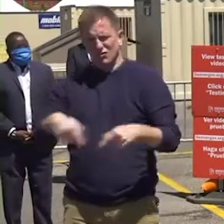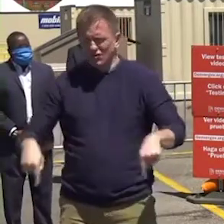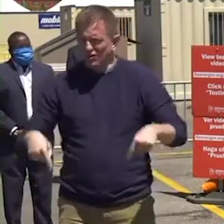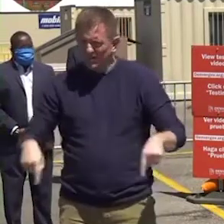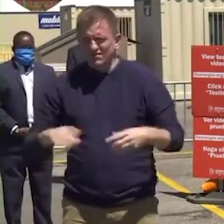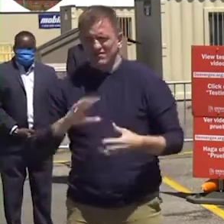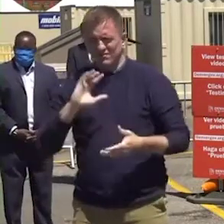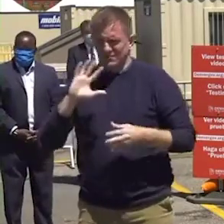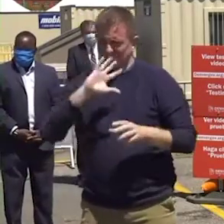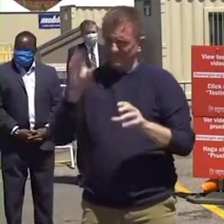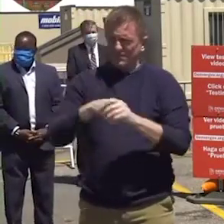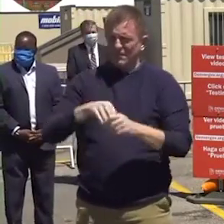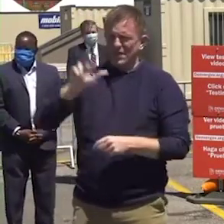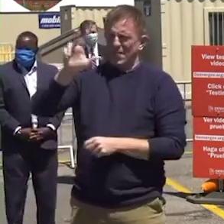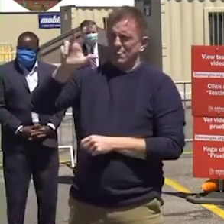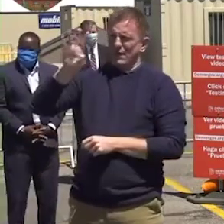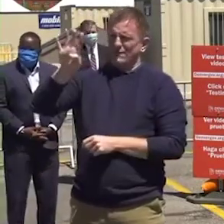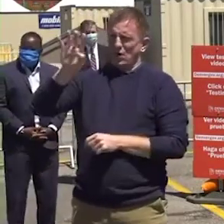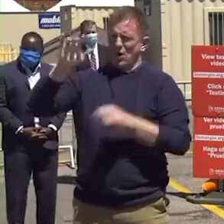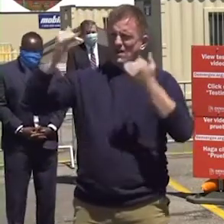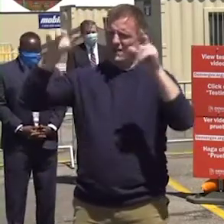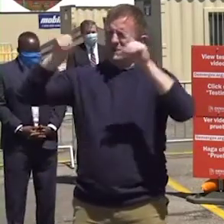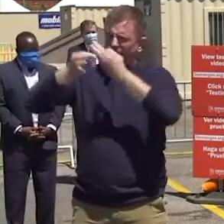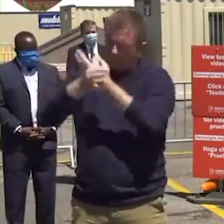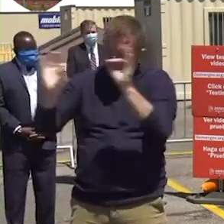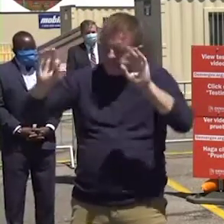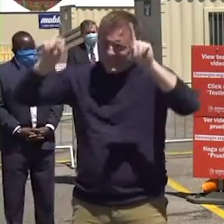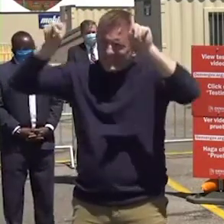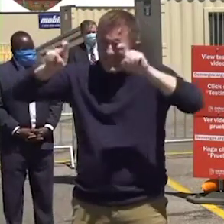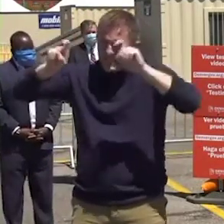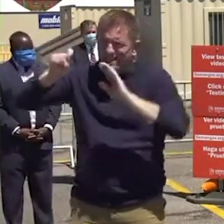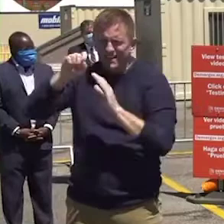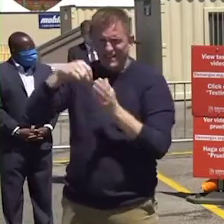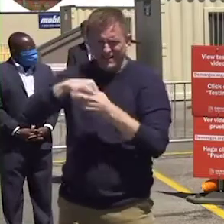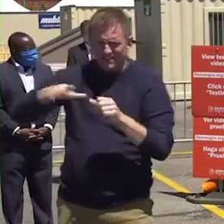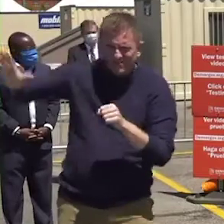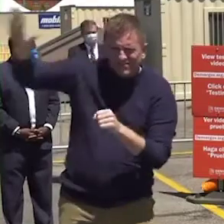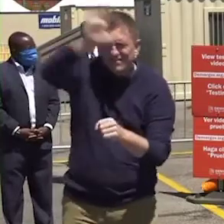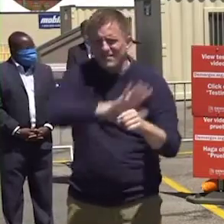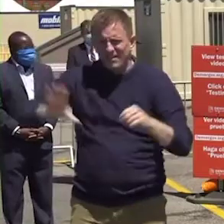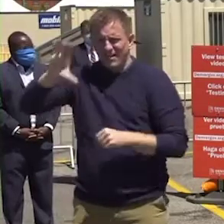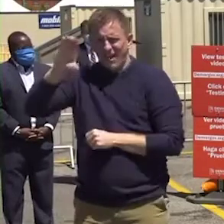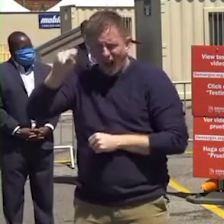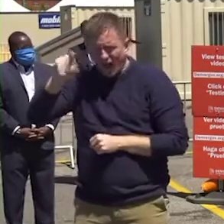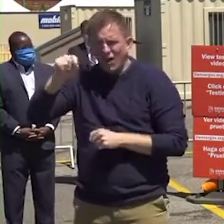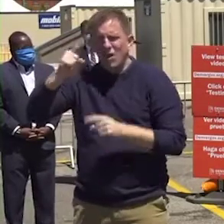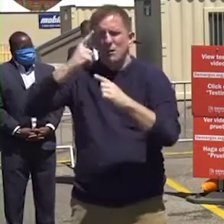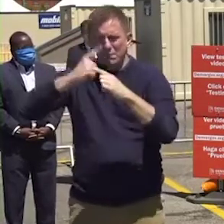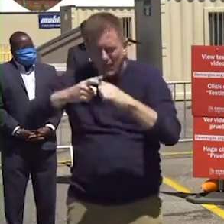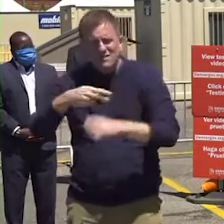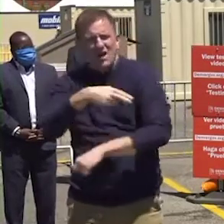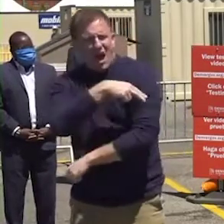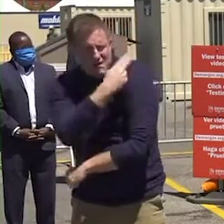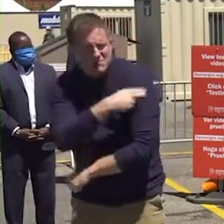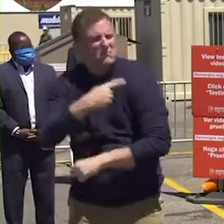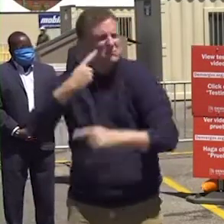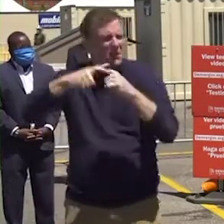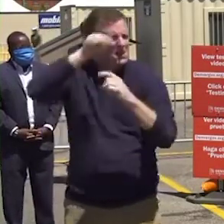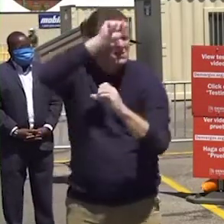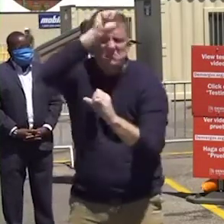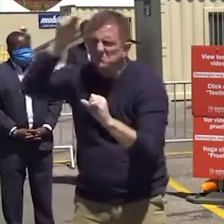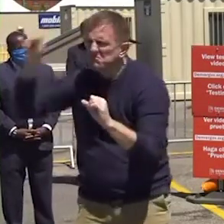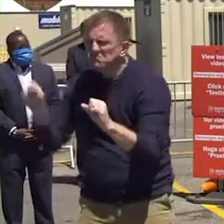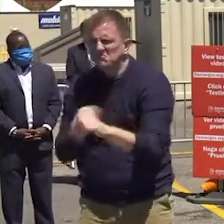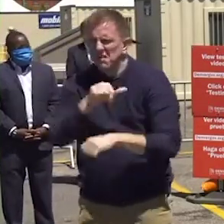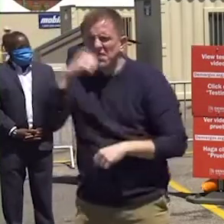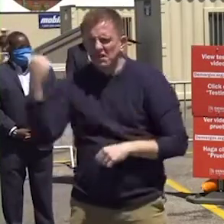de Colorado. Eso es en adición a los hospitales y otros proveedores. Lo que la gente de Colorado debería de saber es que es rápido,